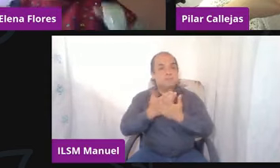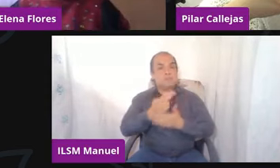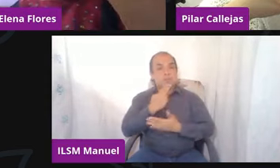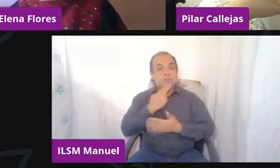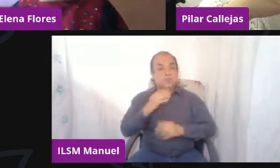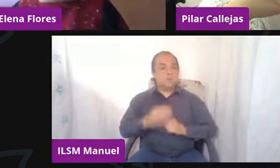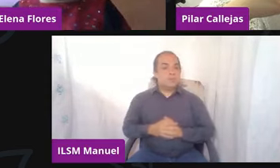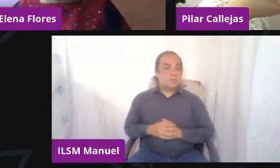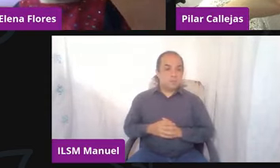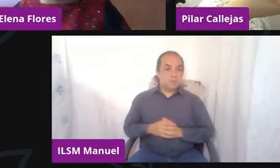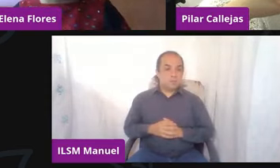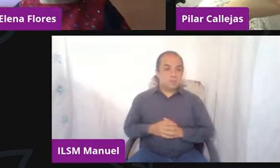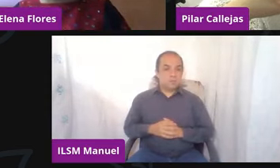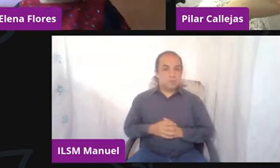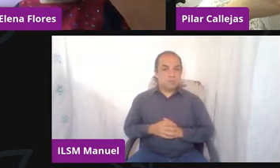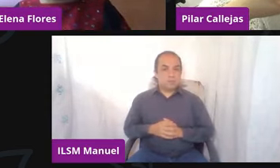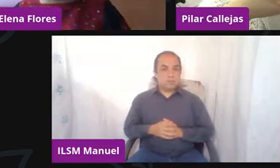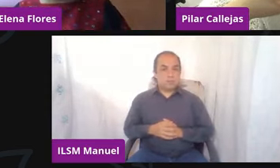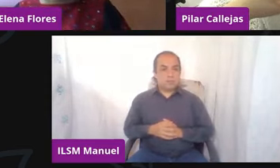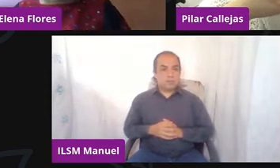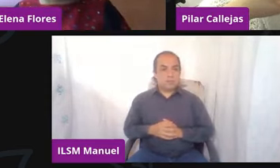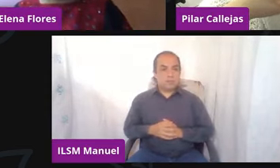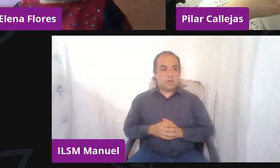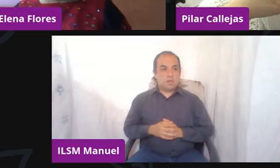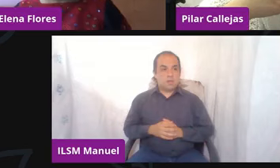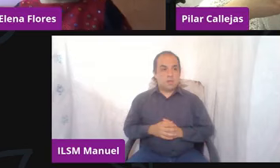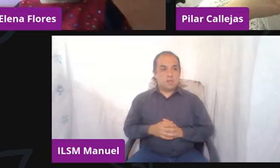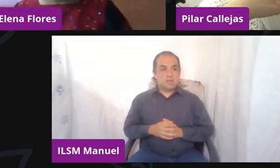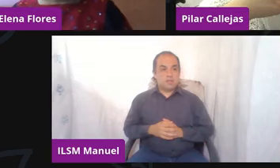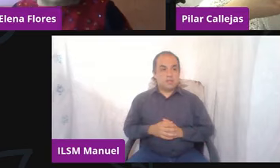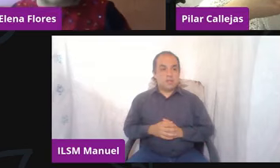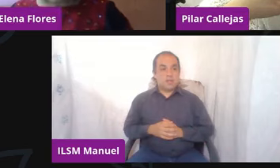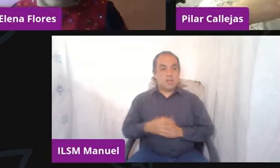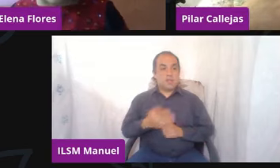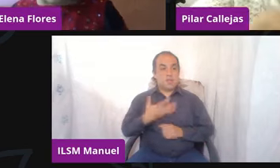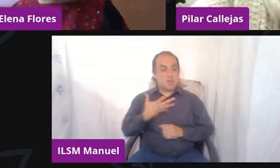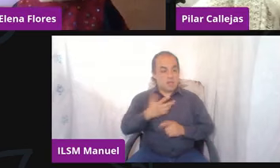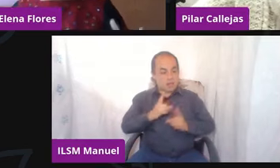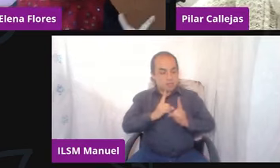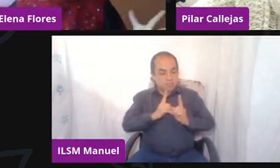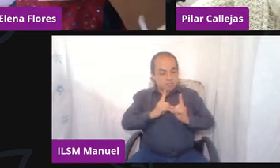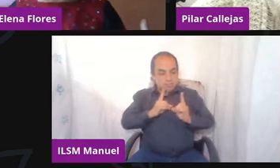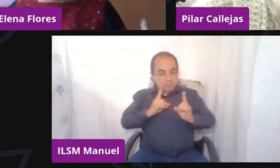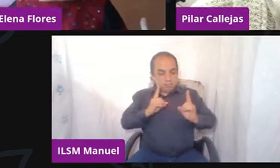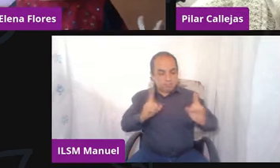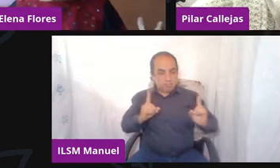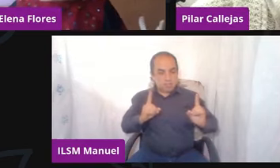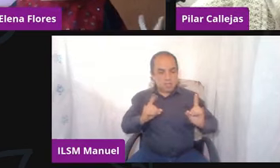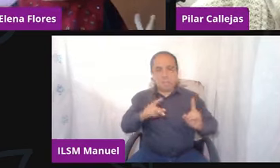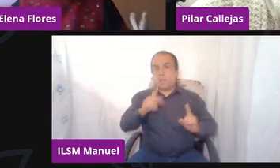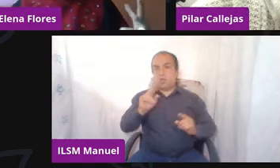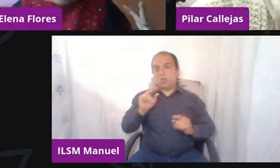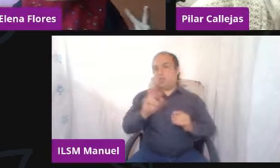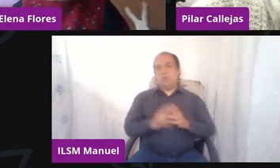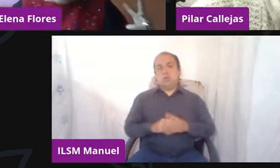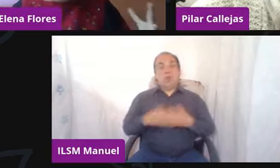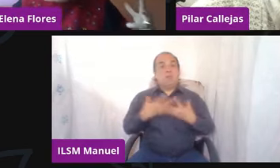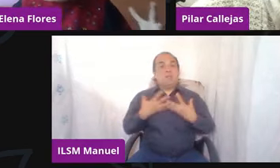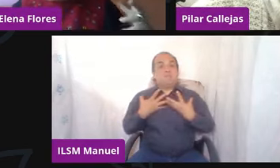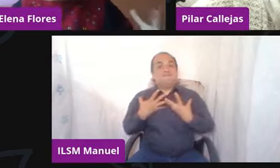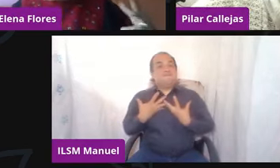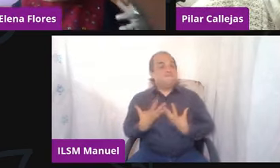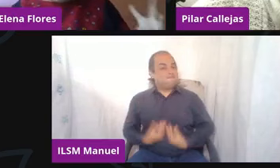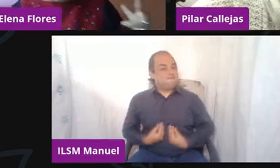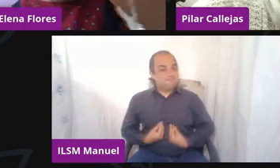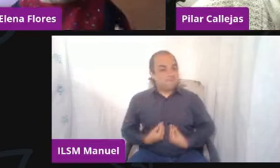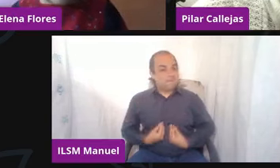traten, en la medida de lo posible, de mantener la sana distancia, etcétera, etcétera, etcétera, sin alarmar, ¿no? Sin caer en esta